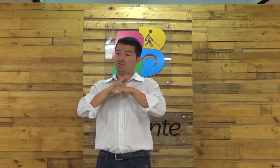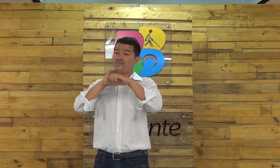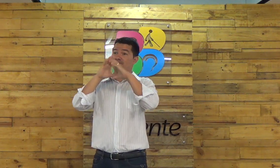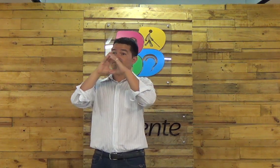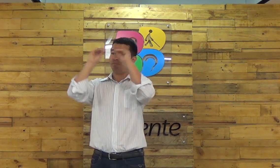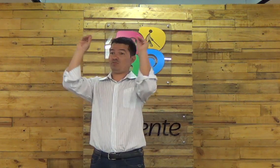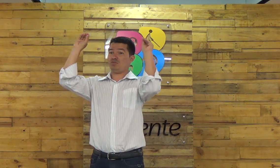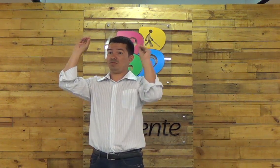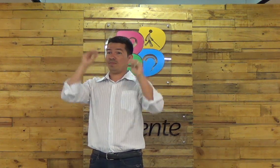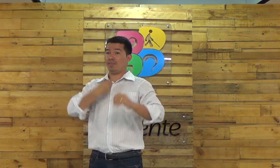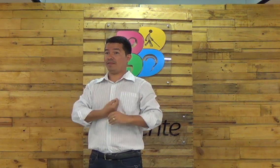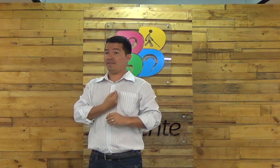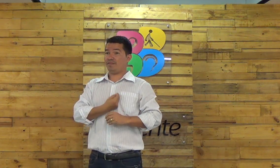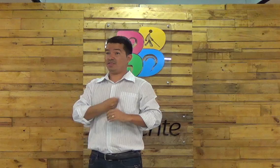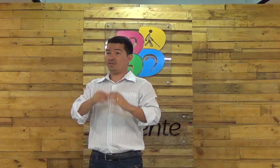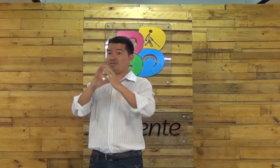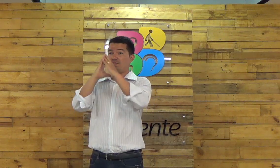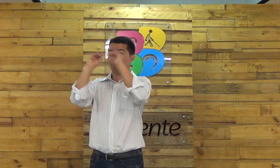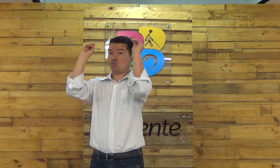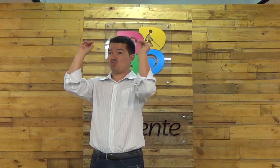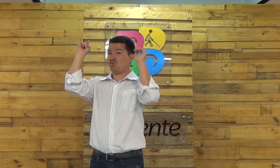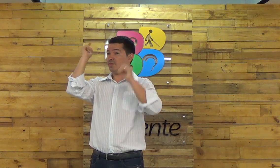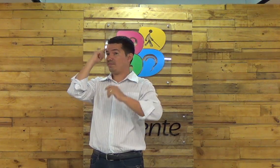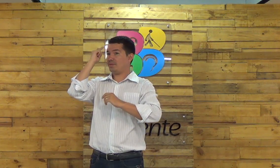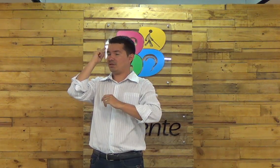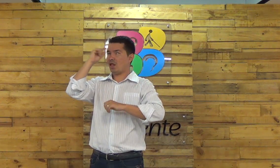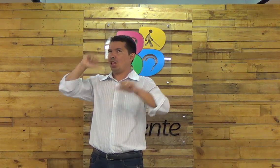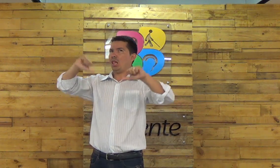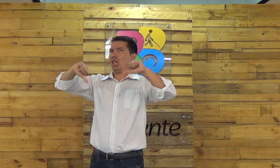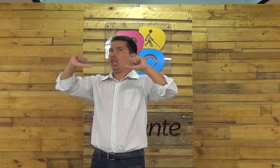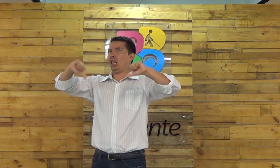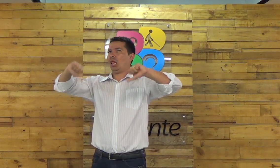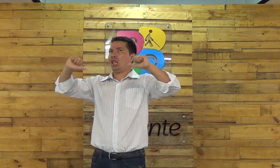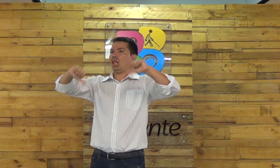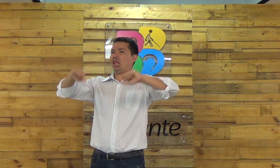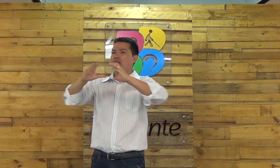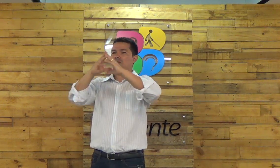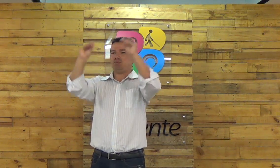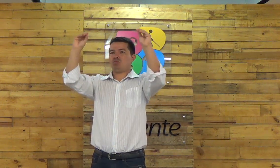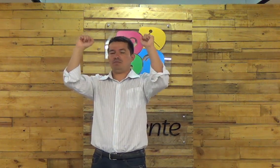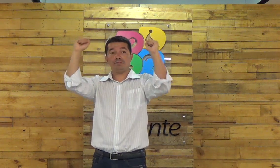Deus pode curar o seu coração curar a sua vida seus pensamentos